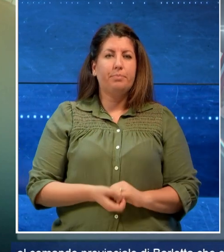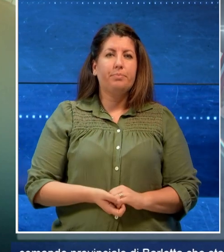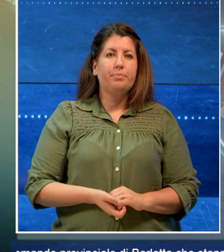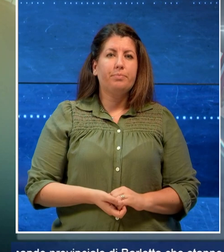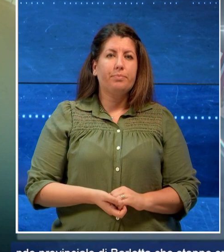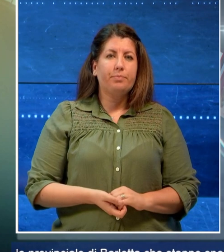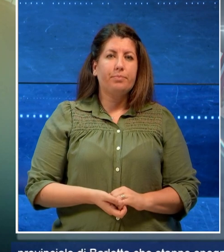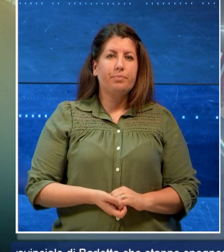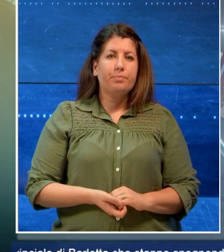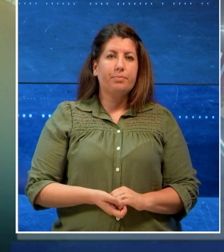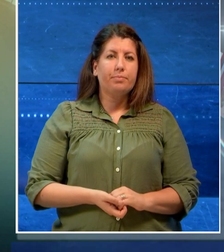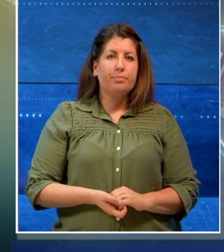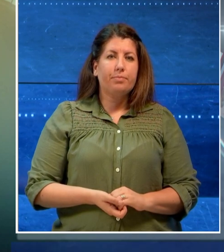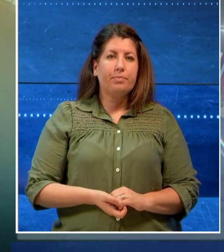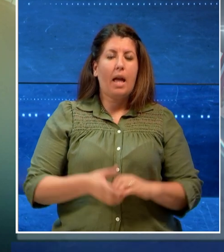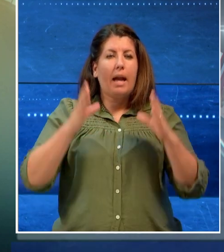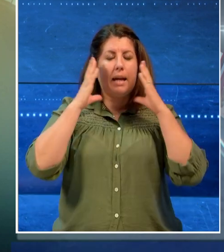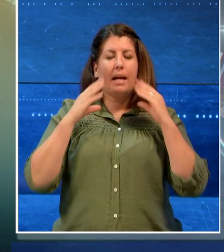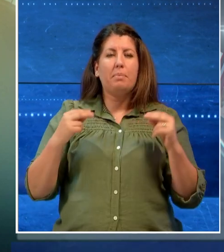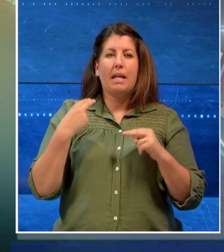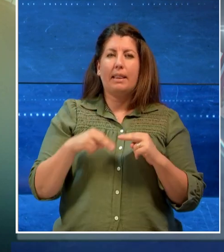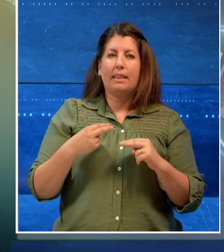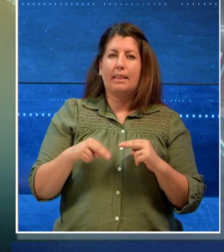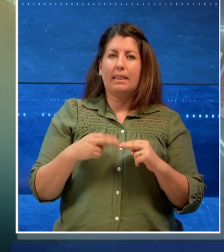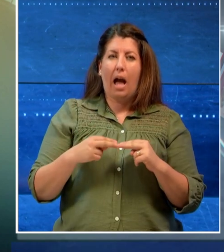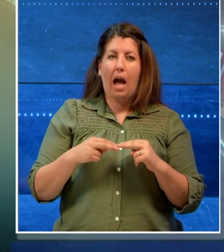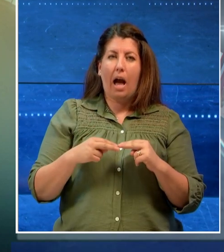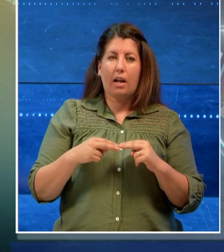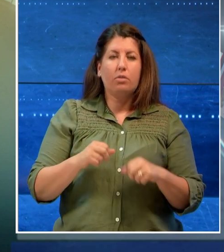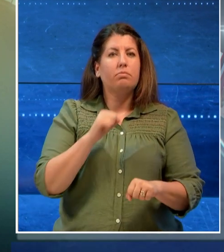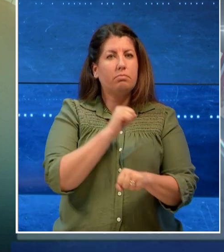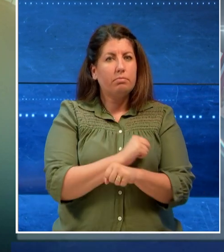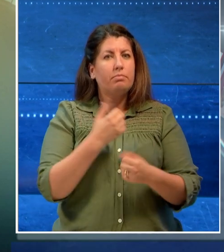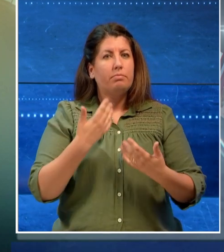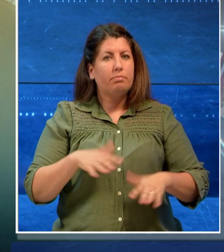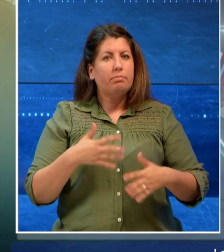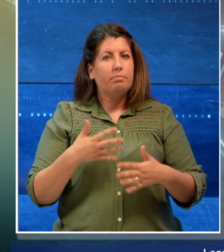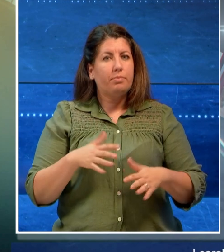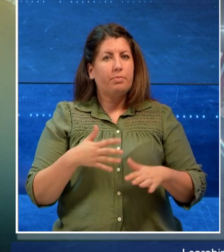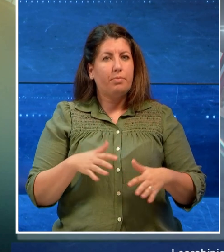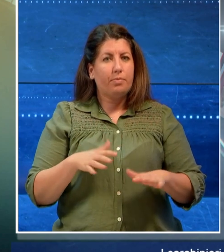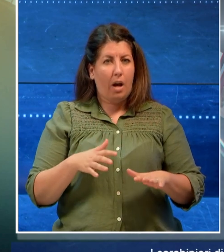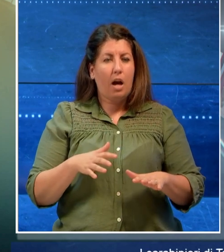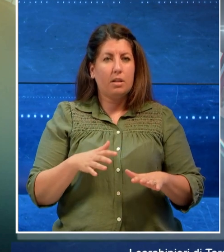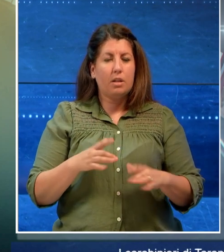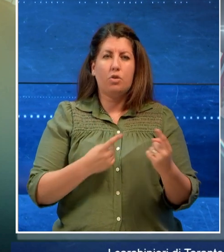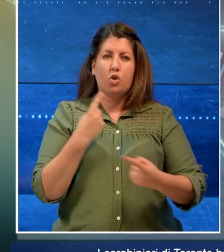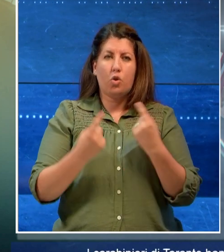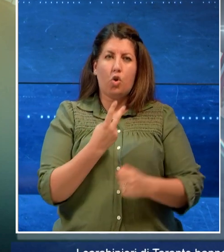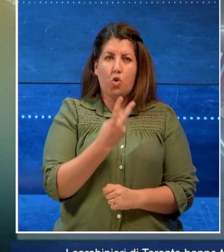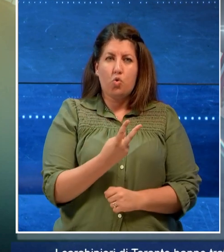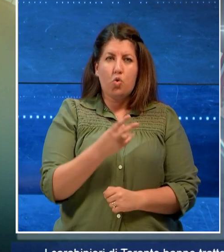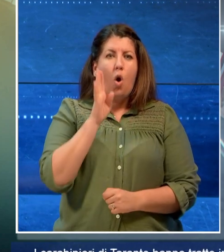I carabinieri di Taranto hanno tratto in arresto in due distinti episodi un